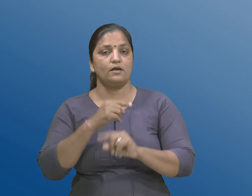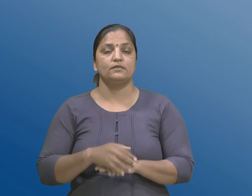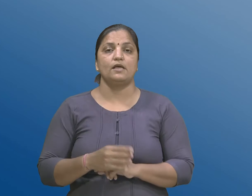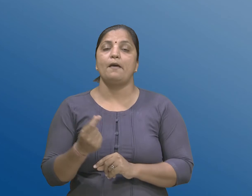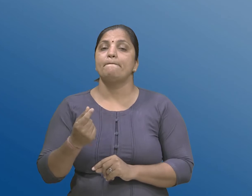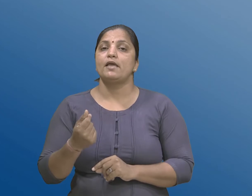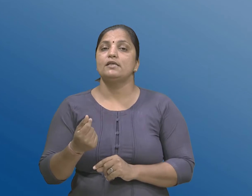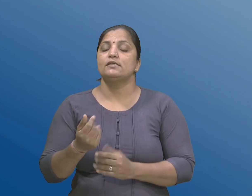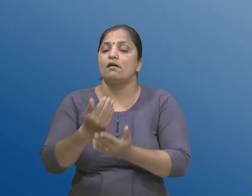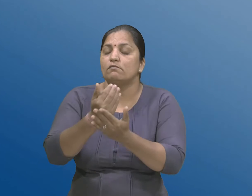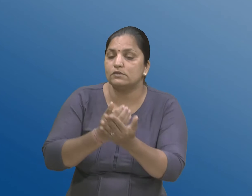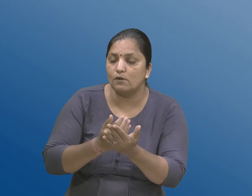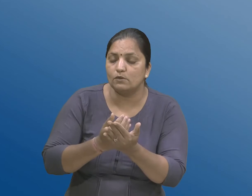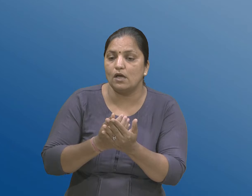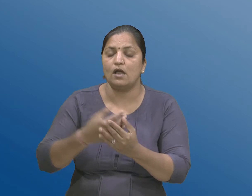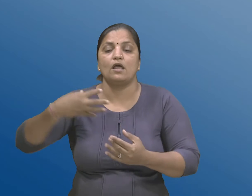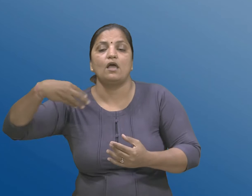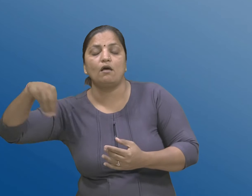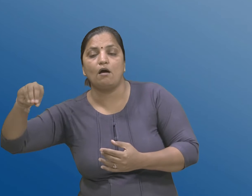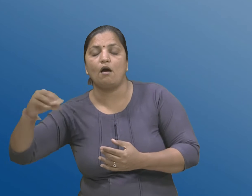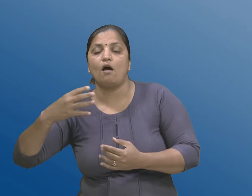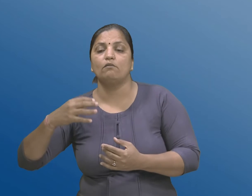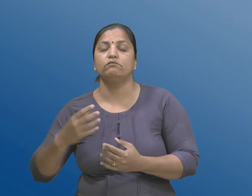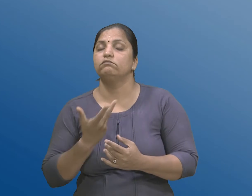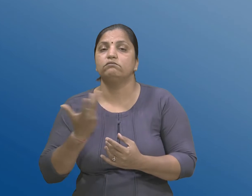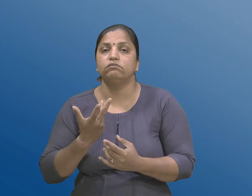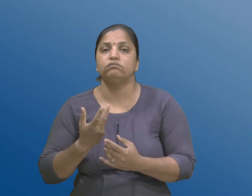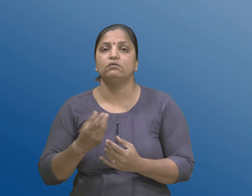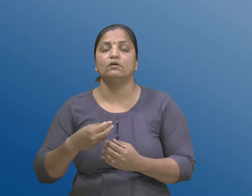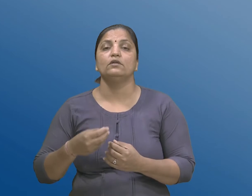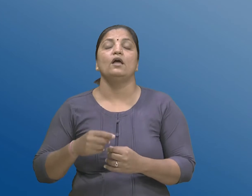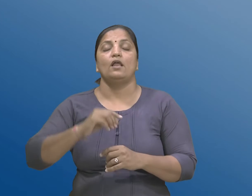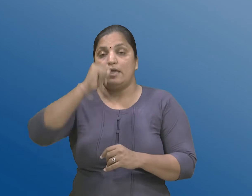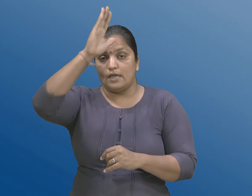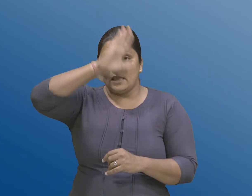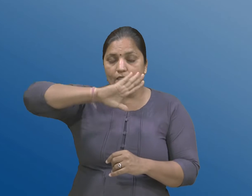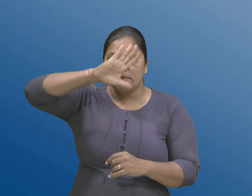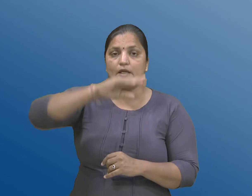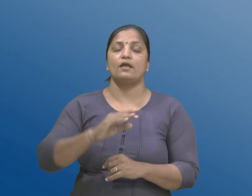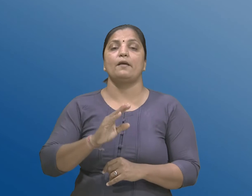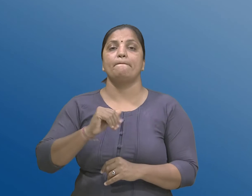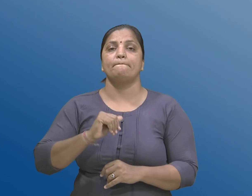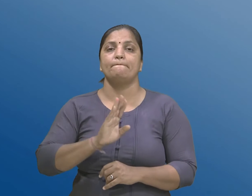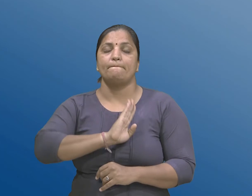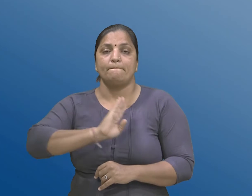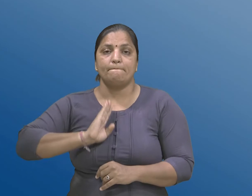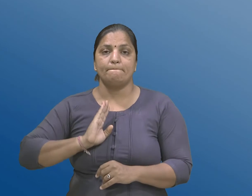अने खर्चना हिसाबो सहित भारतना नियंत्रक अने महालेखा